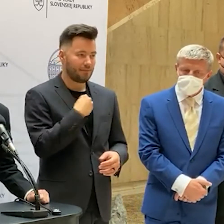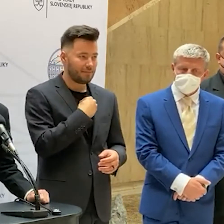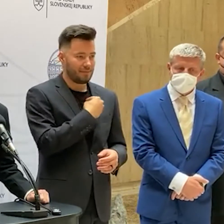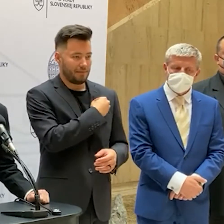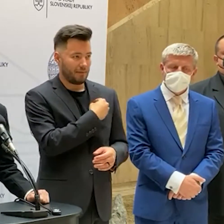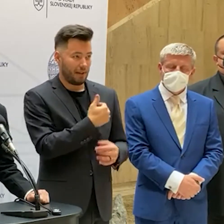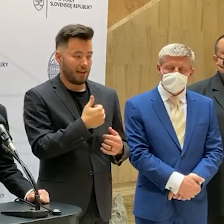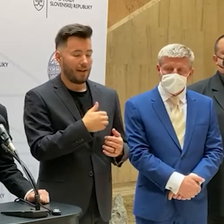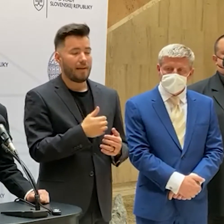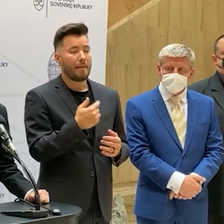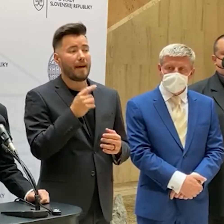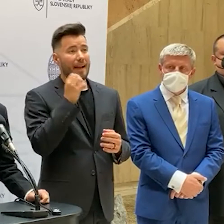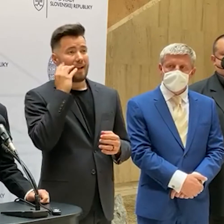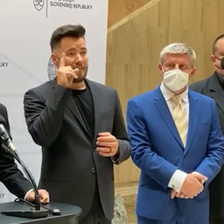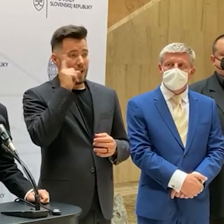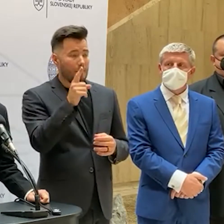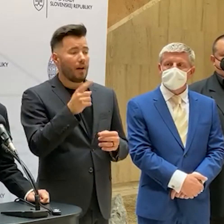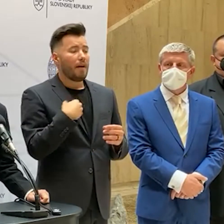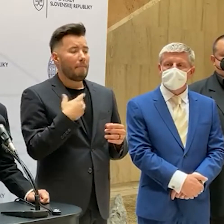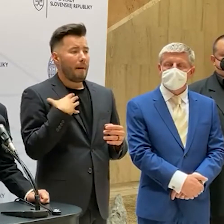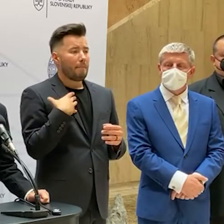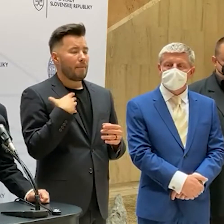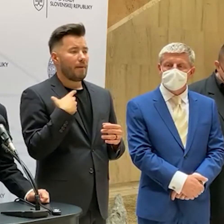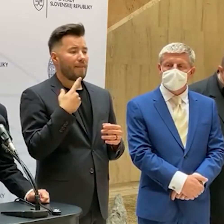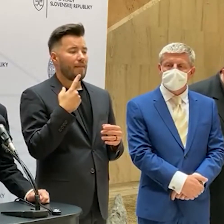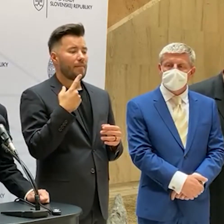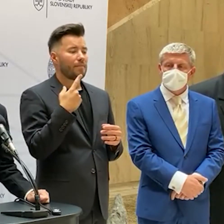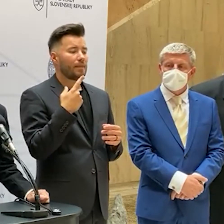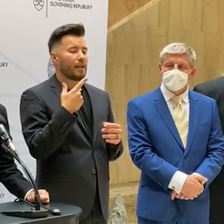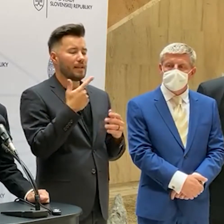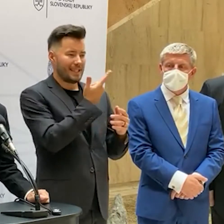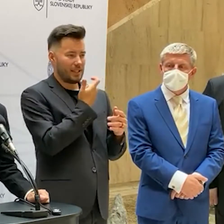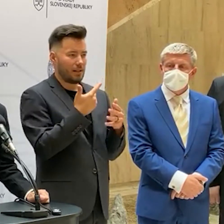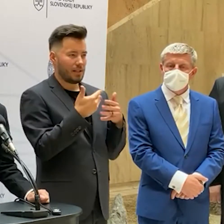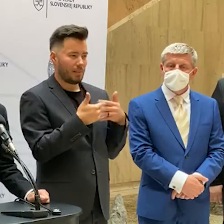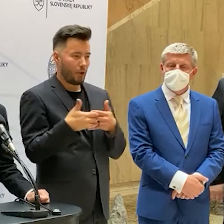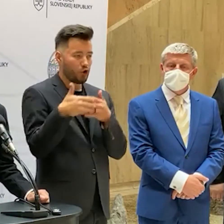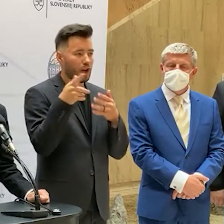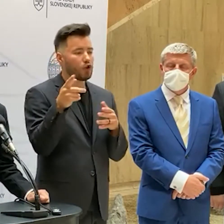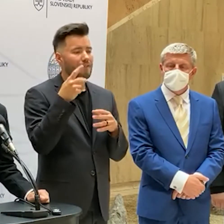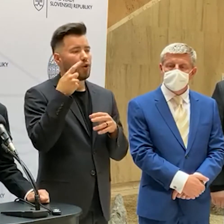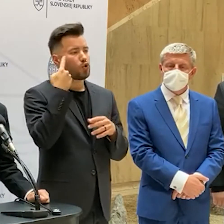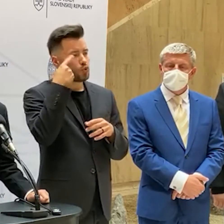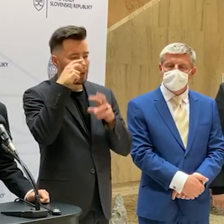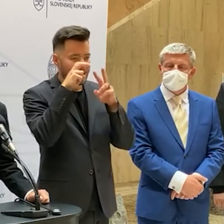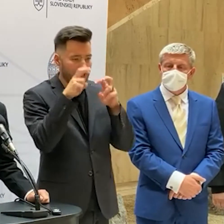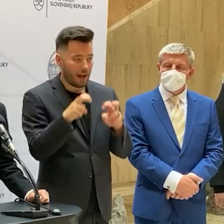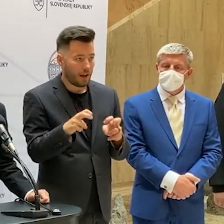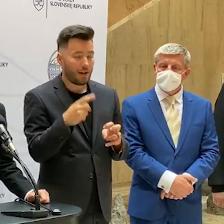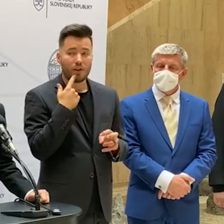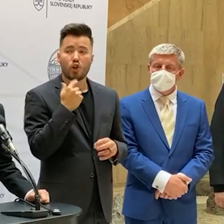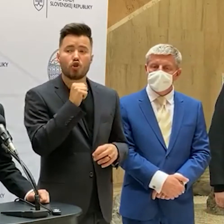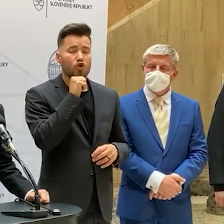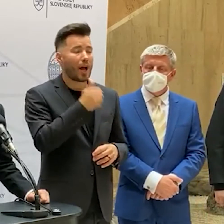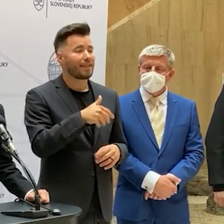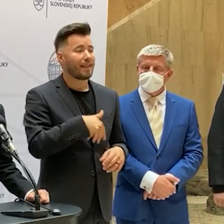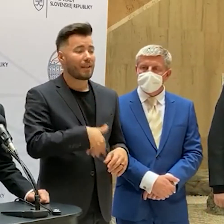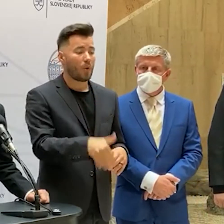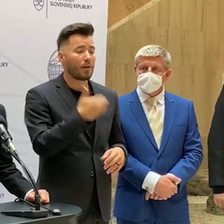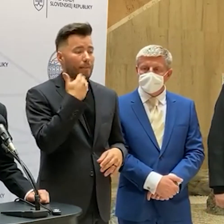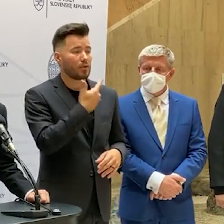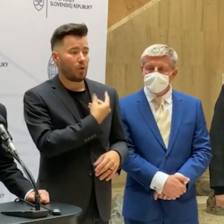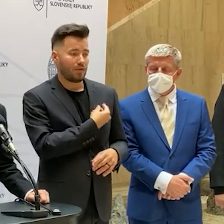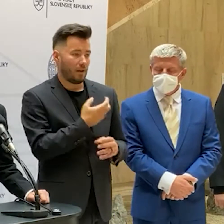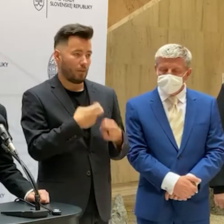viem, tak máme tu už štúdiu na 77 tisícoch žien zo USA a žiadna tehotná nemala problémy po zaočkovaní.